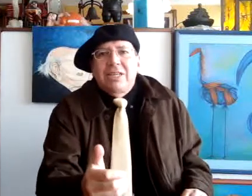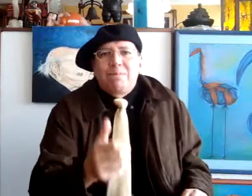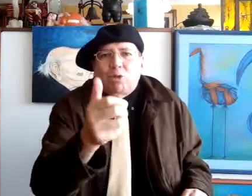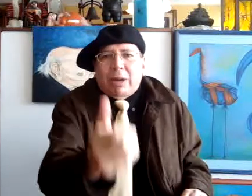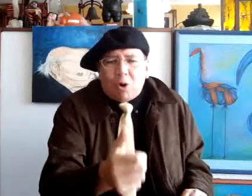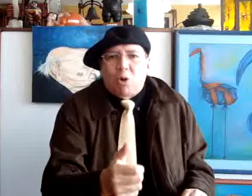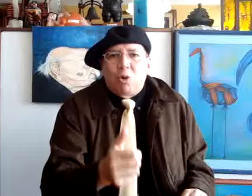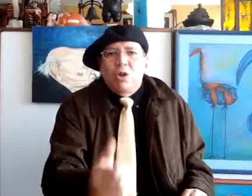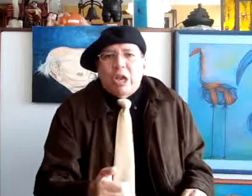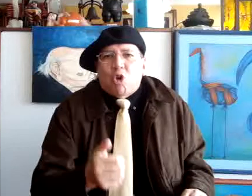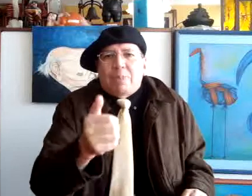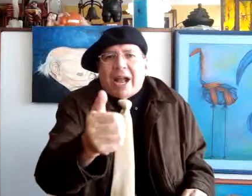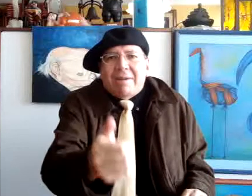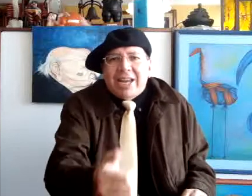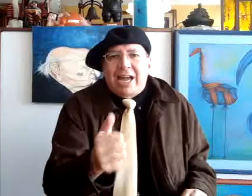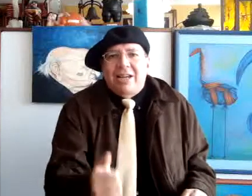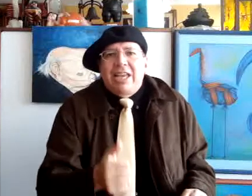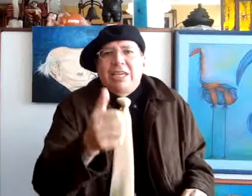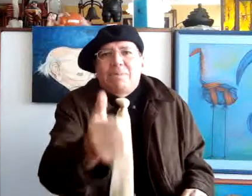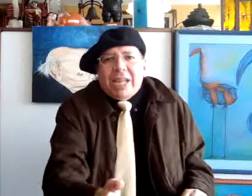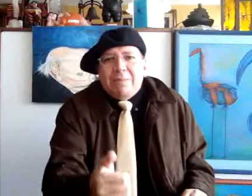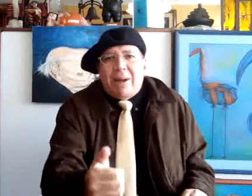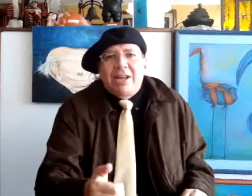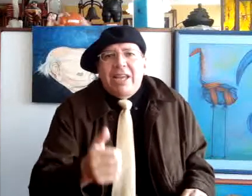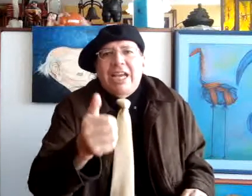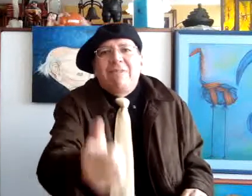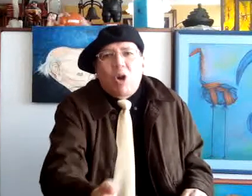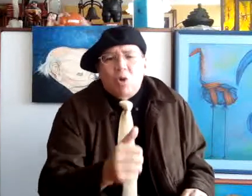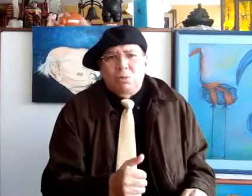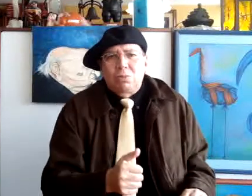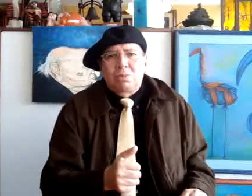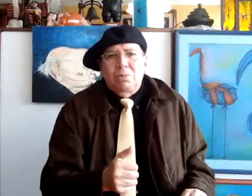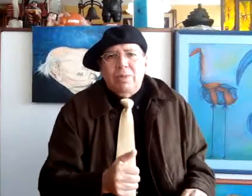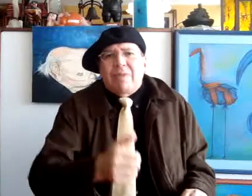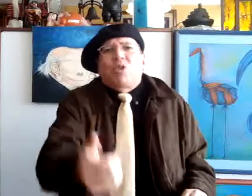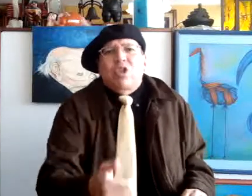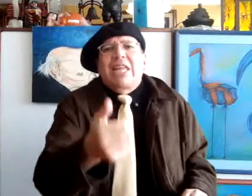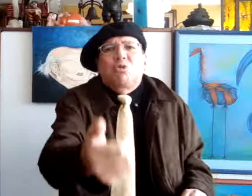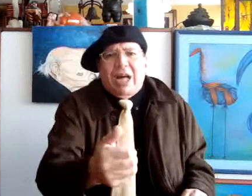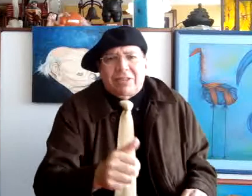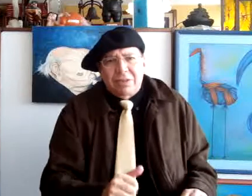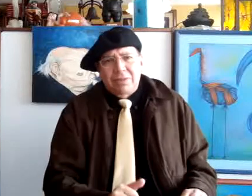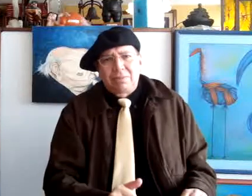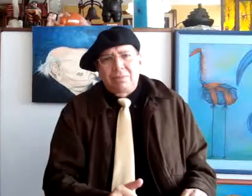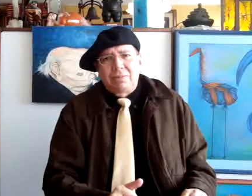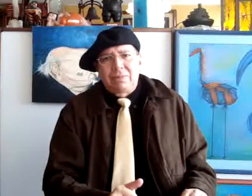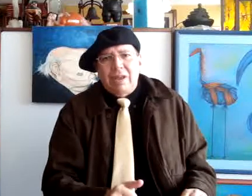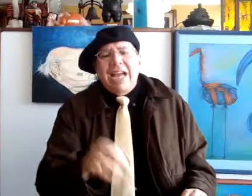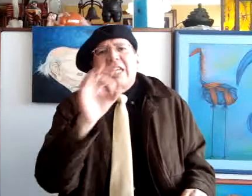en Botafogo, en Copacabana, en Ipanema, en Leblón, en toda la ciudad. Hay que